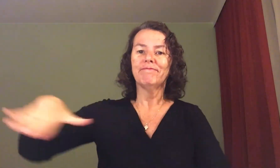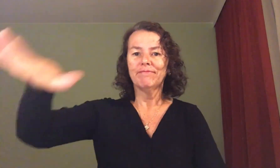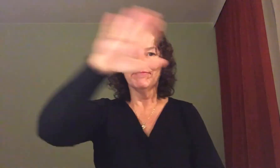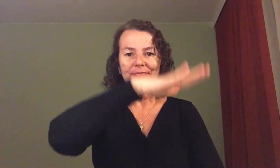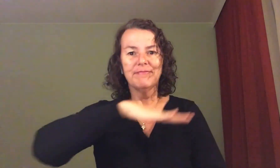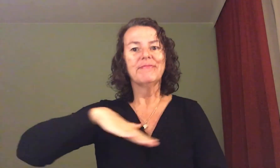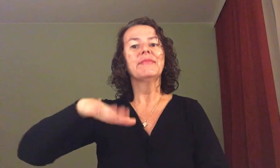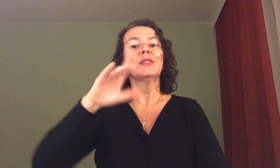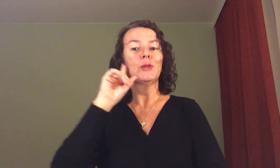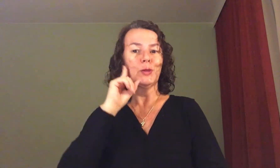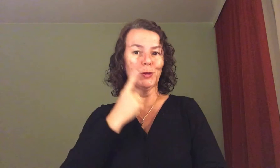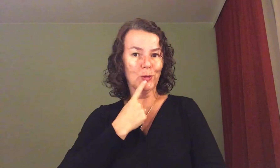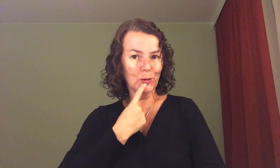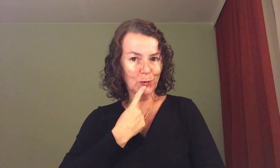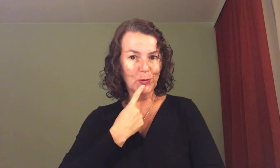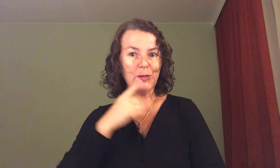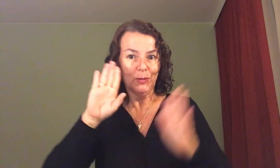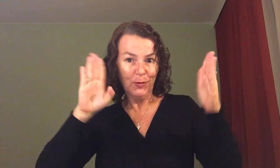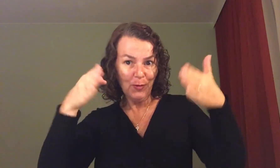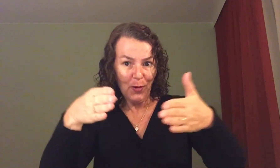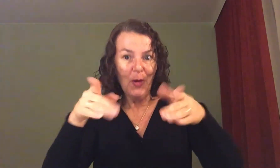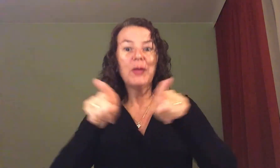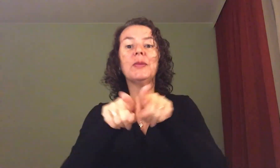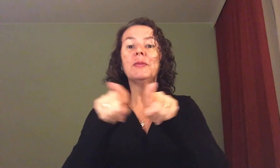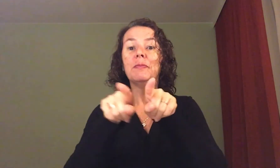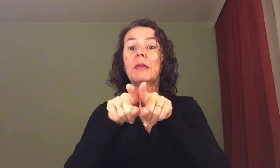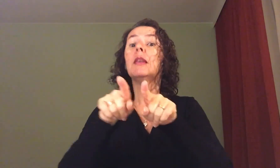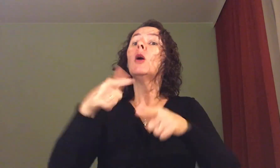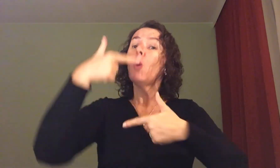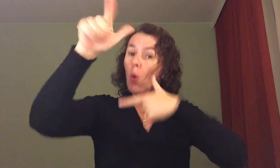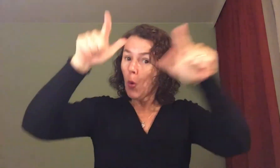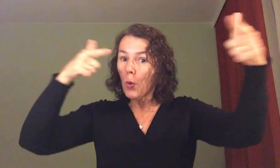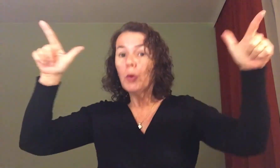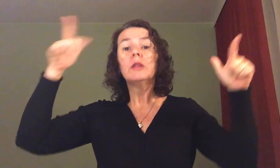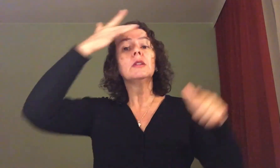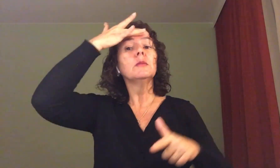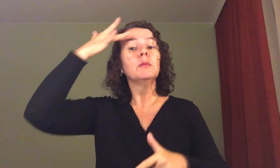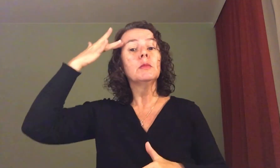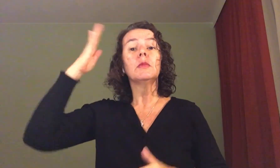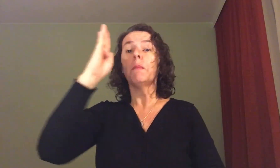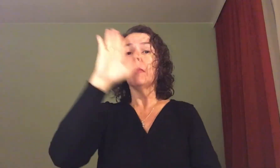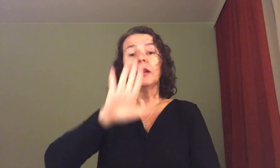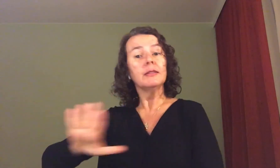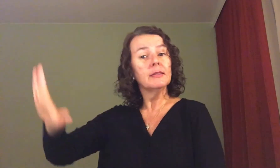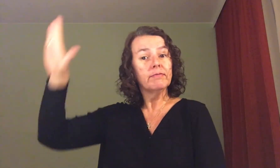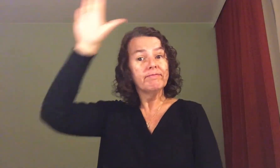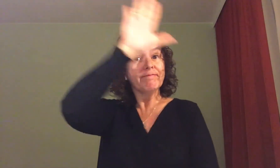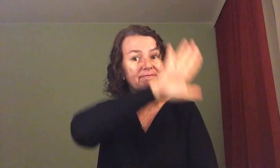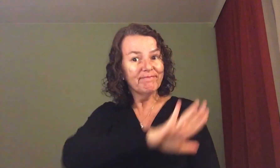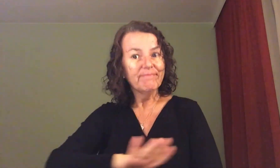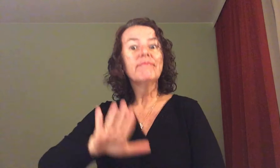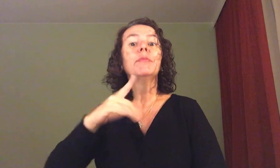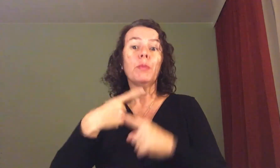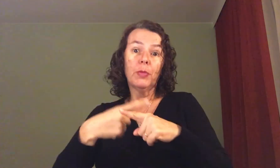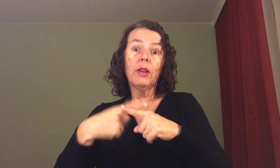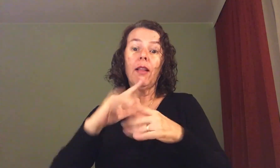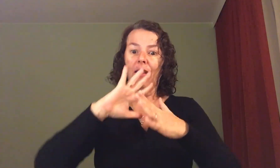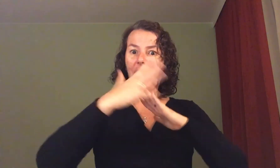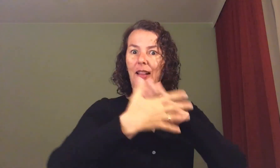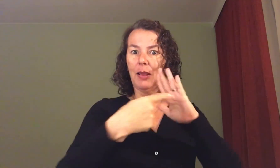educacional, especialmente das pessoas surdas, mas também do país como um todo, dado